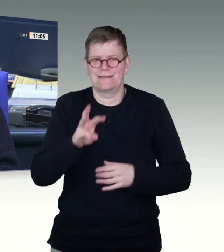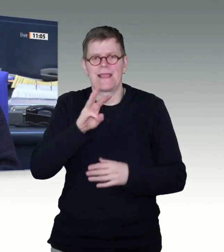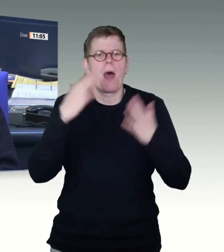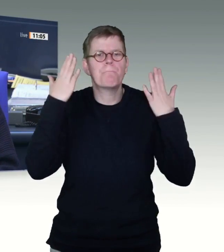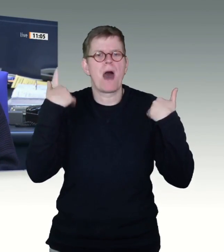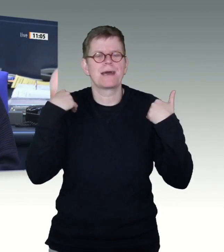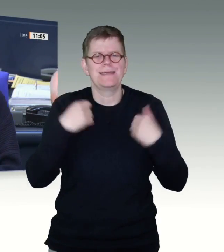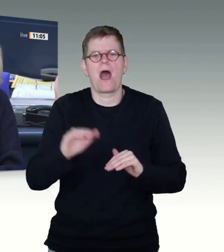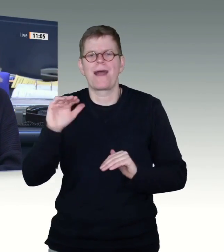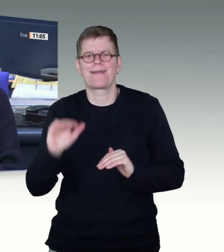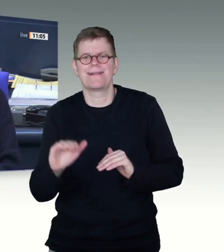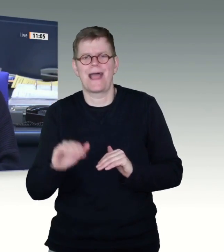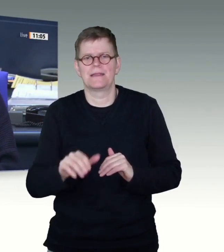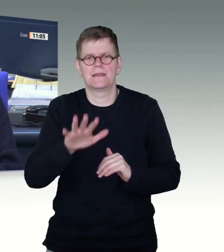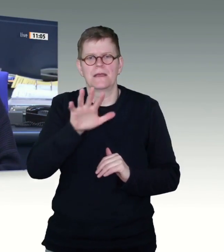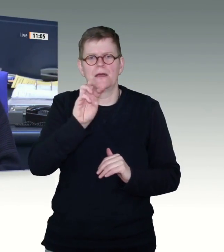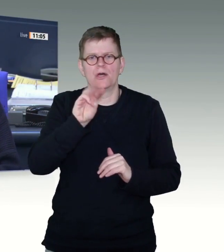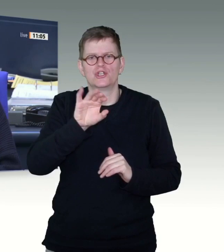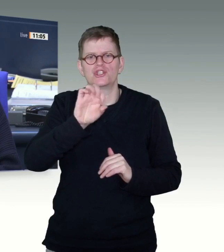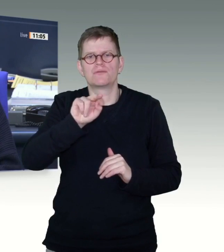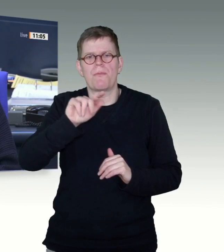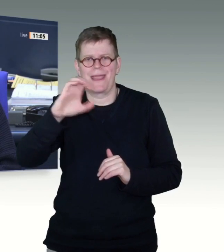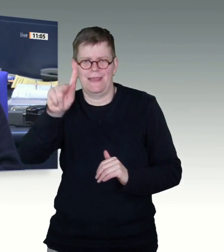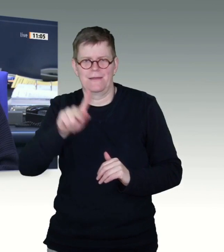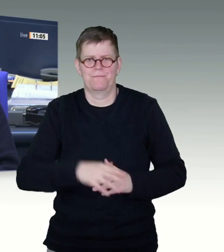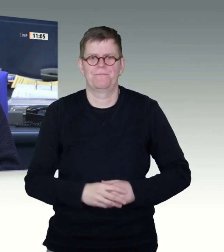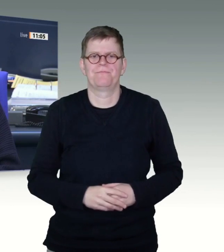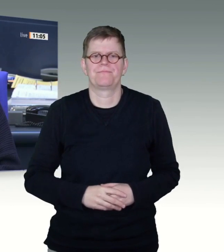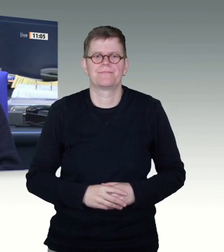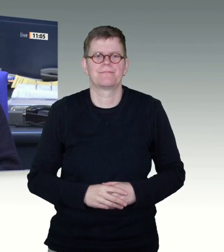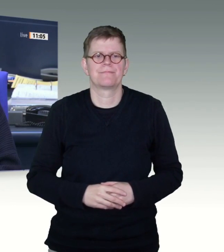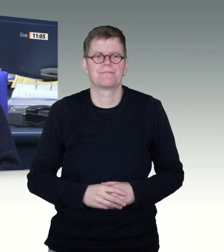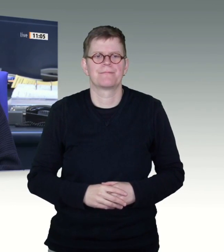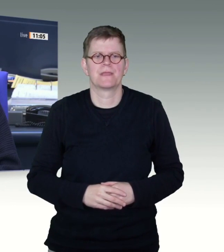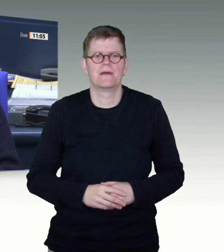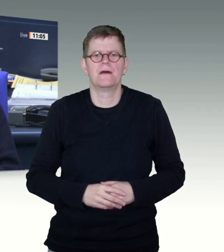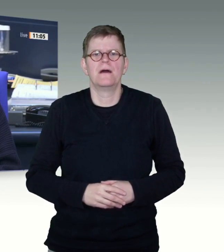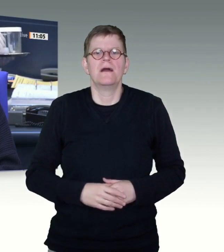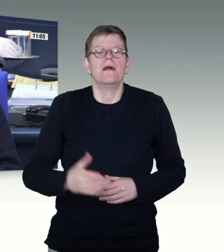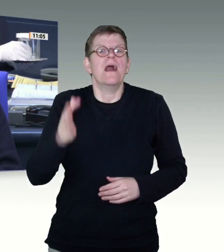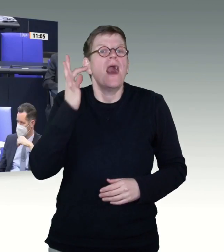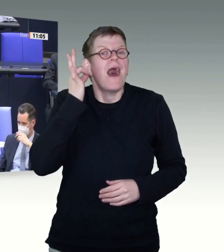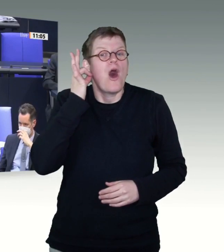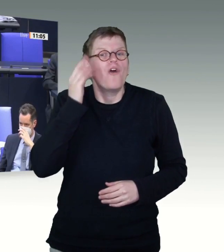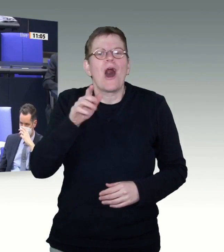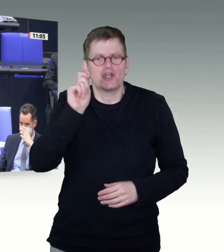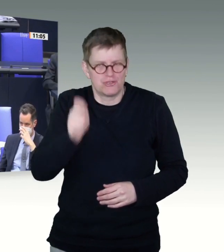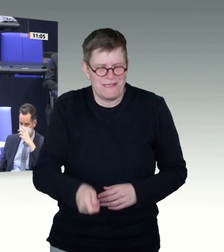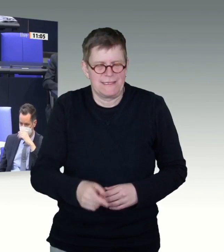Frau Schmidtke, ich würde Sie gerne als Patientinbeauftragte ansprechen. Ich muss sagen, dass ich